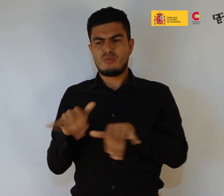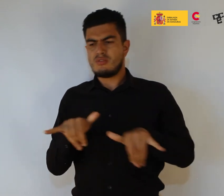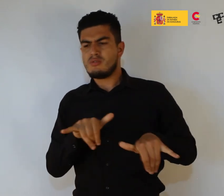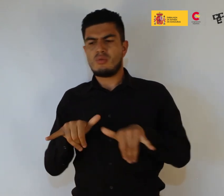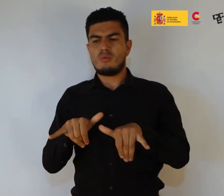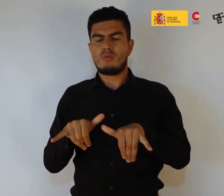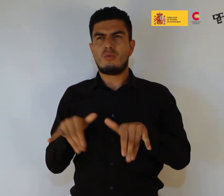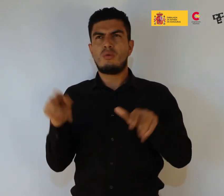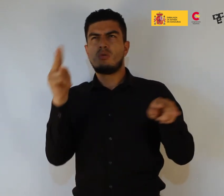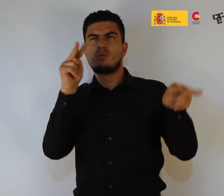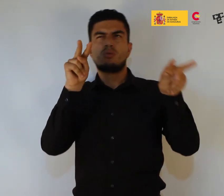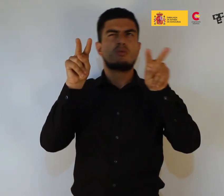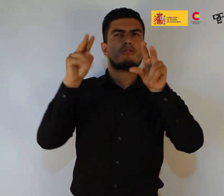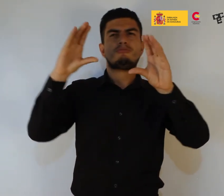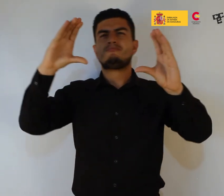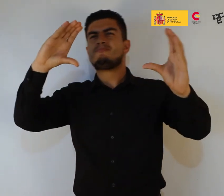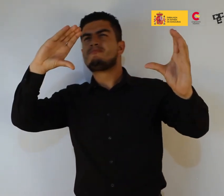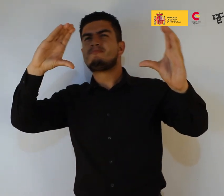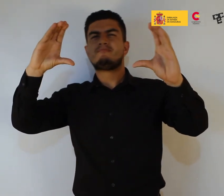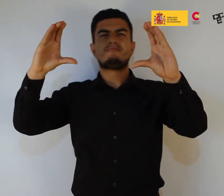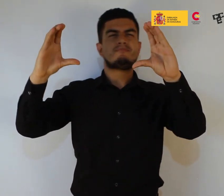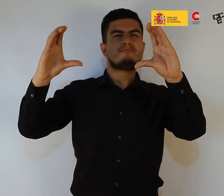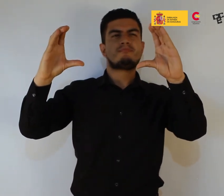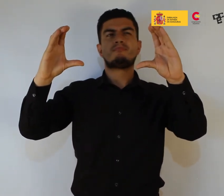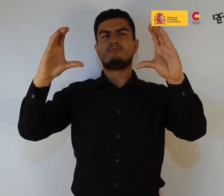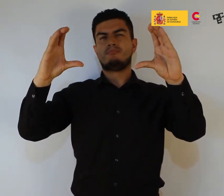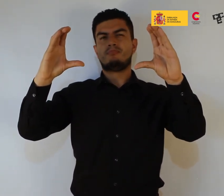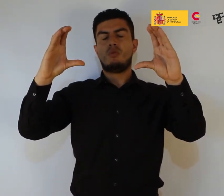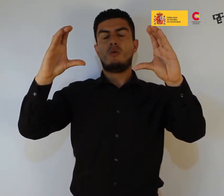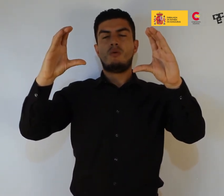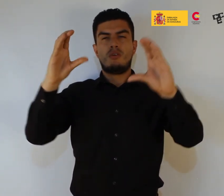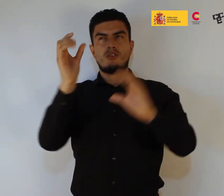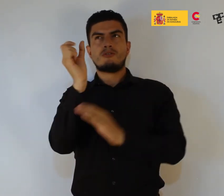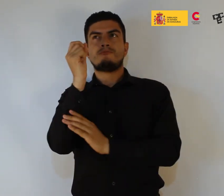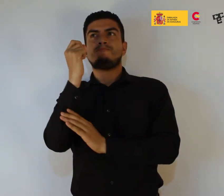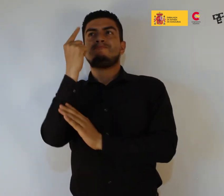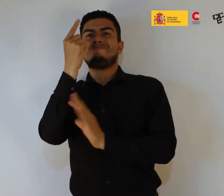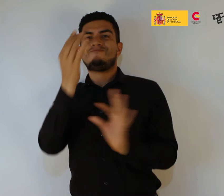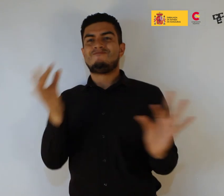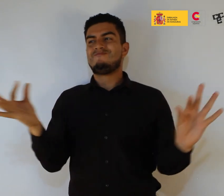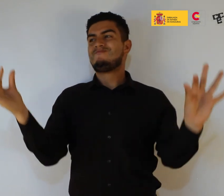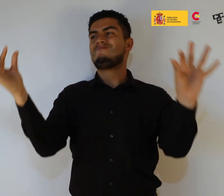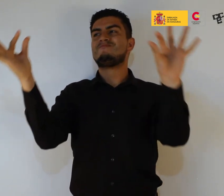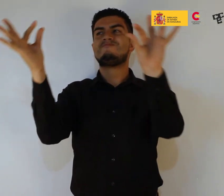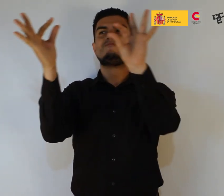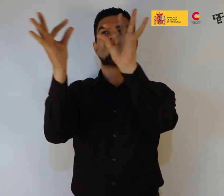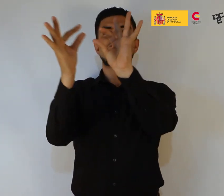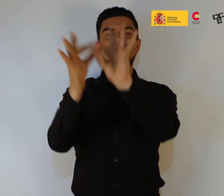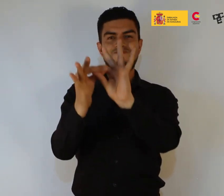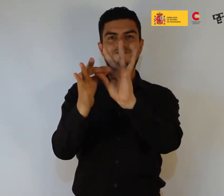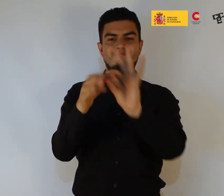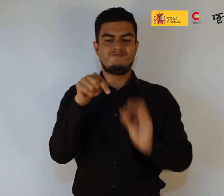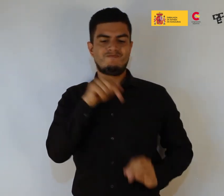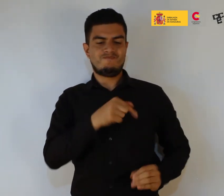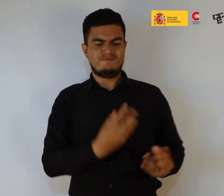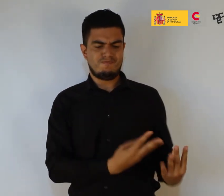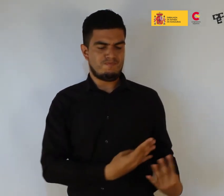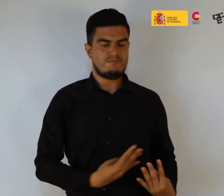visuales entre los dos diagramas abstractos crean una imagen tangible de la conexión directa entre el aumento de las